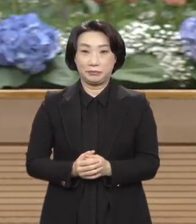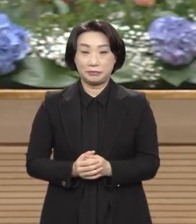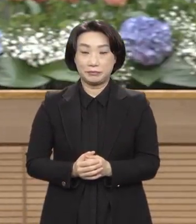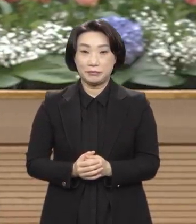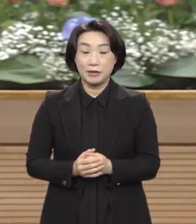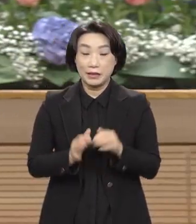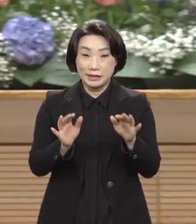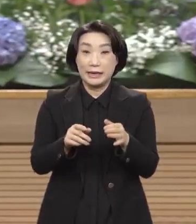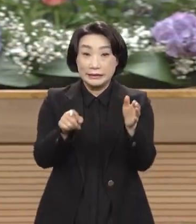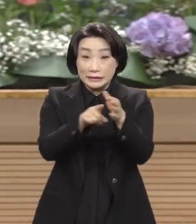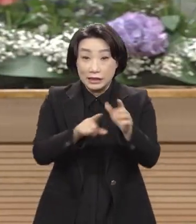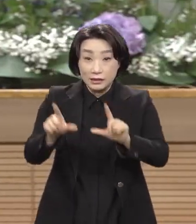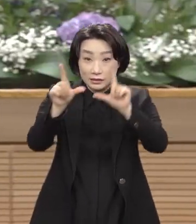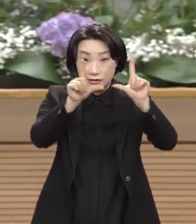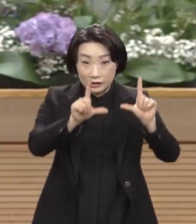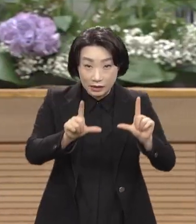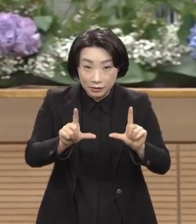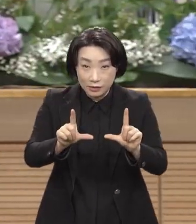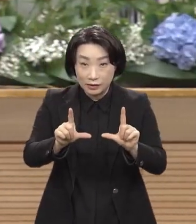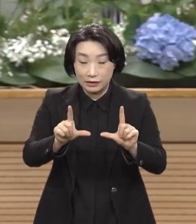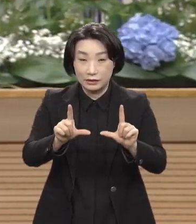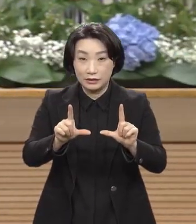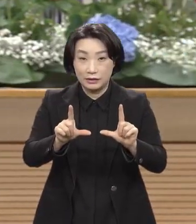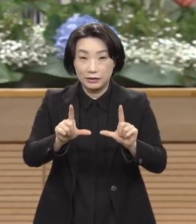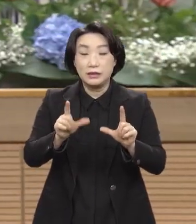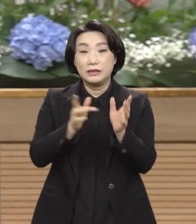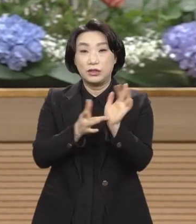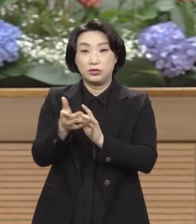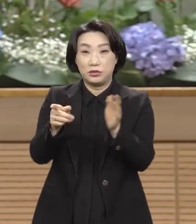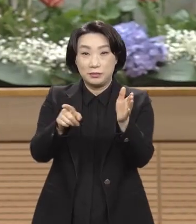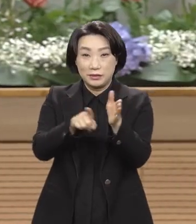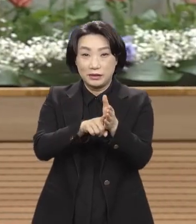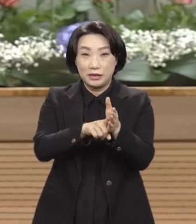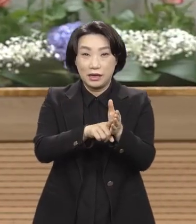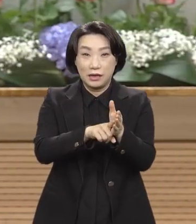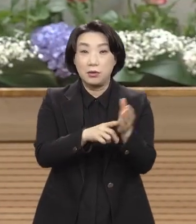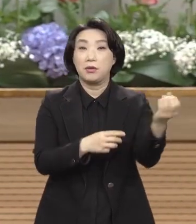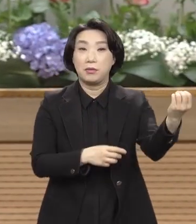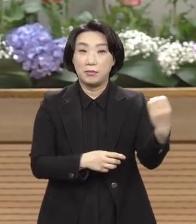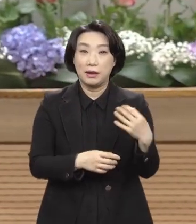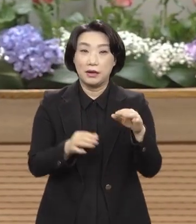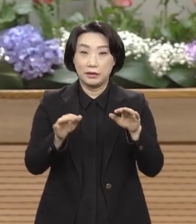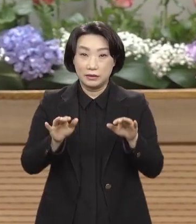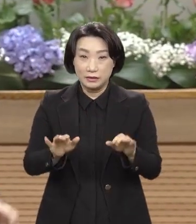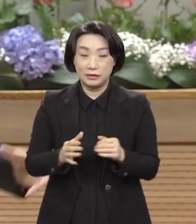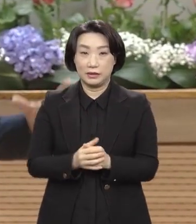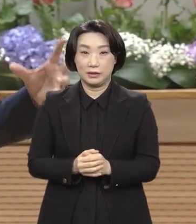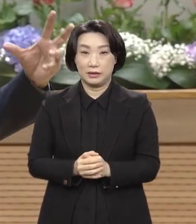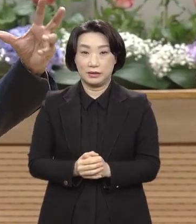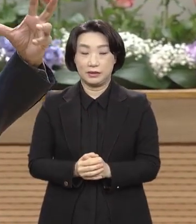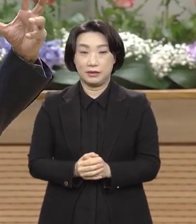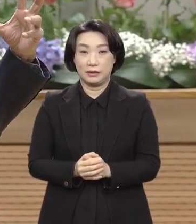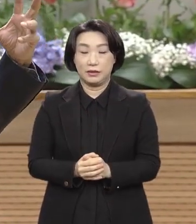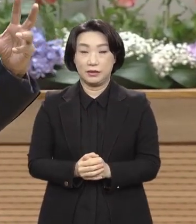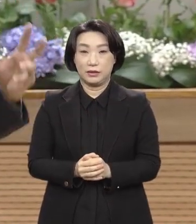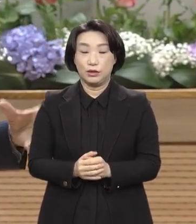신앙생을 예수 믿는다 하면서 우리 믿음의